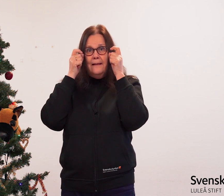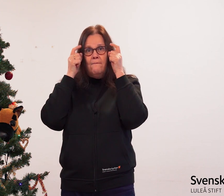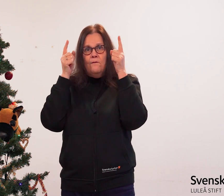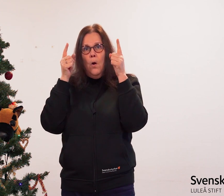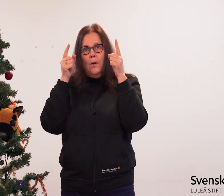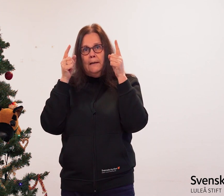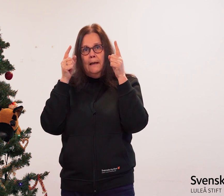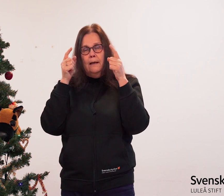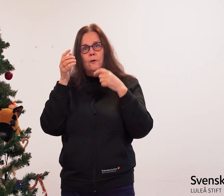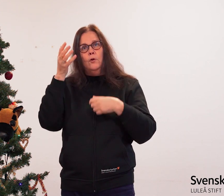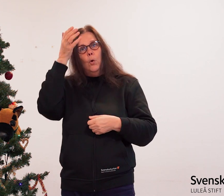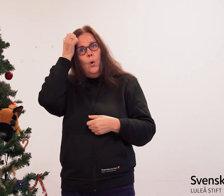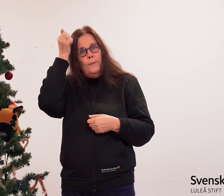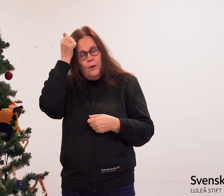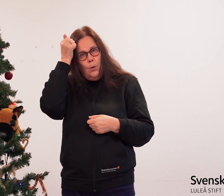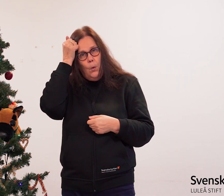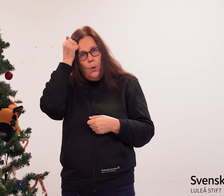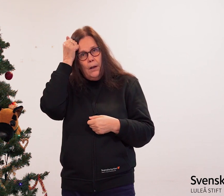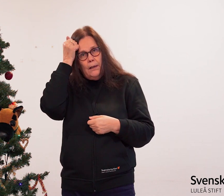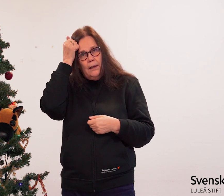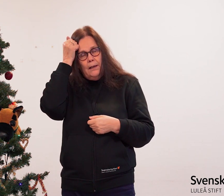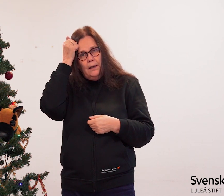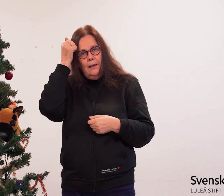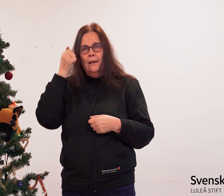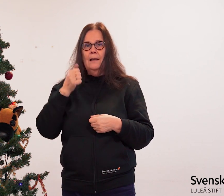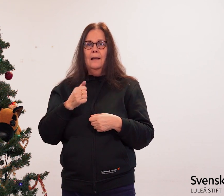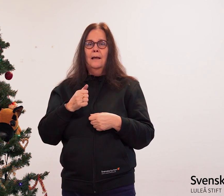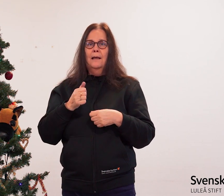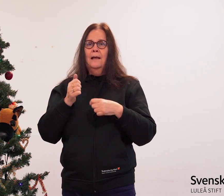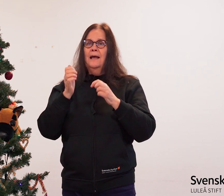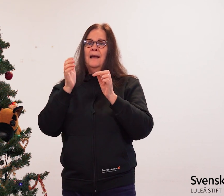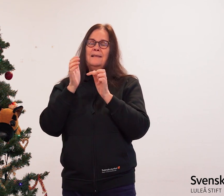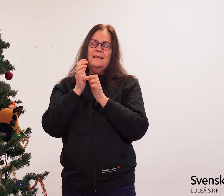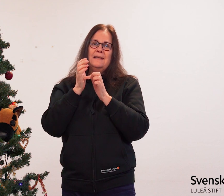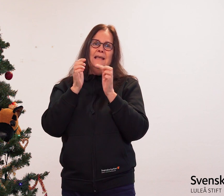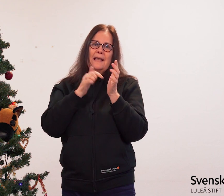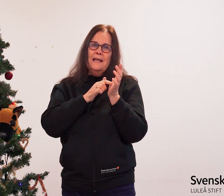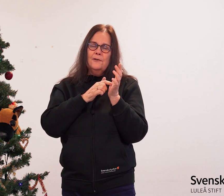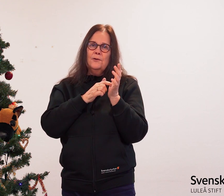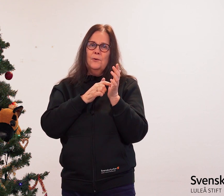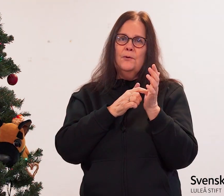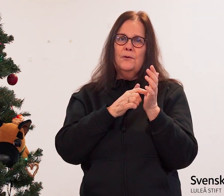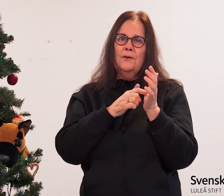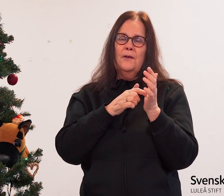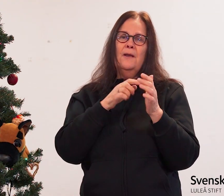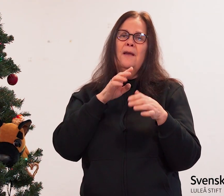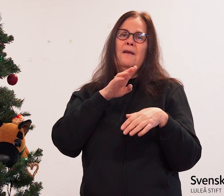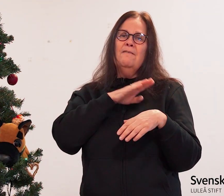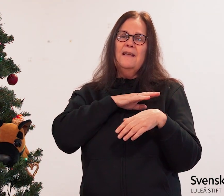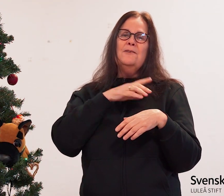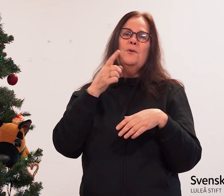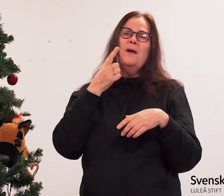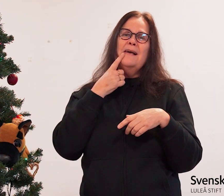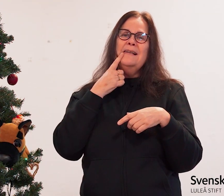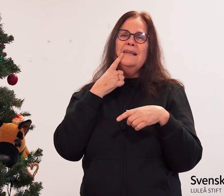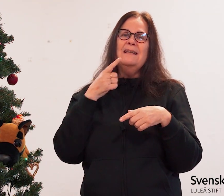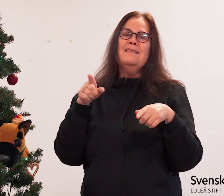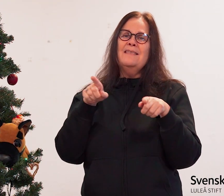Sen, när vi vaknade så kom jag ihåg, Jesus han finns ju